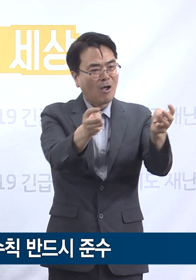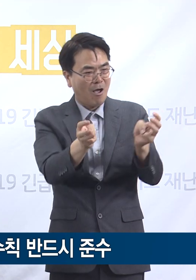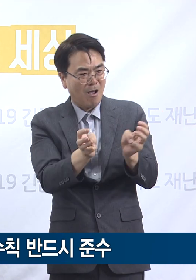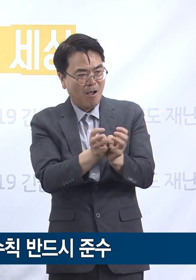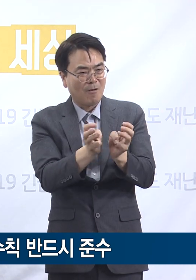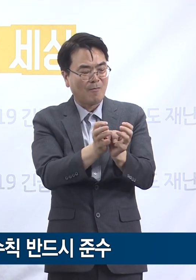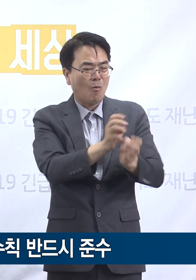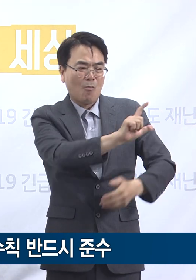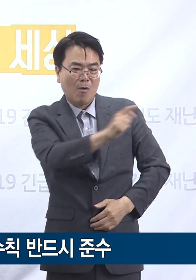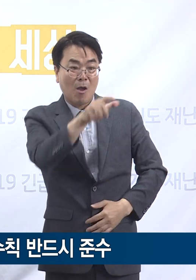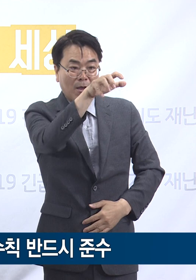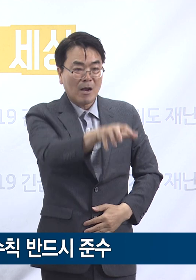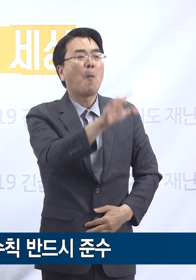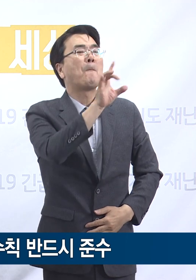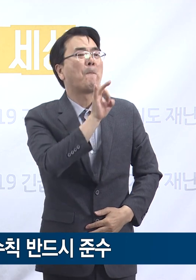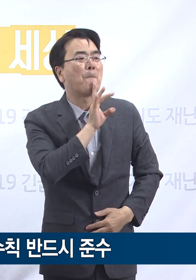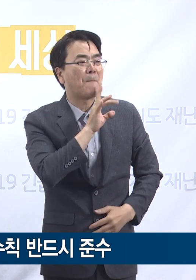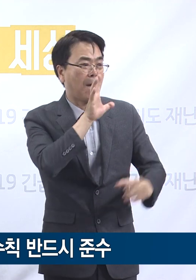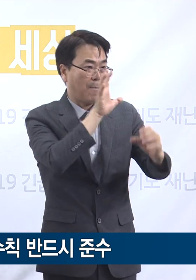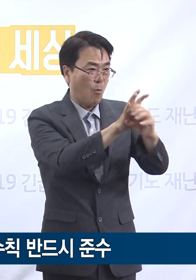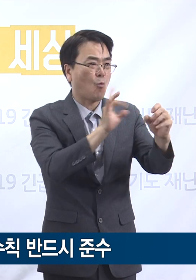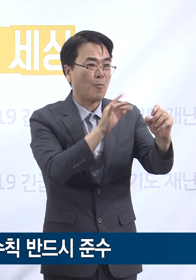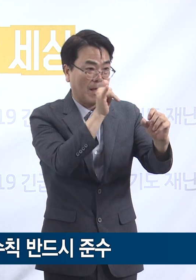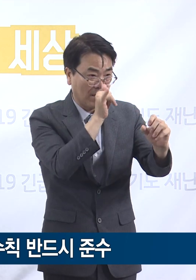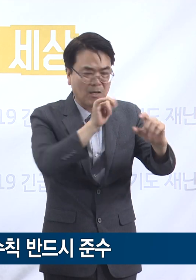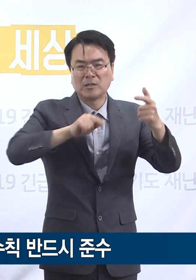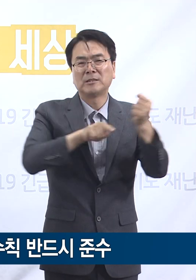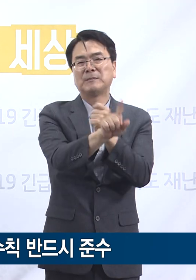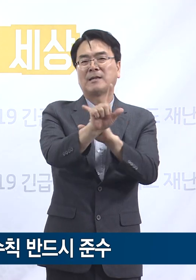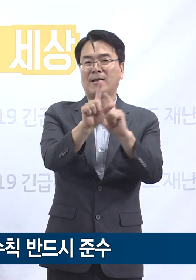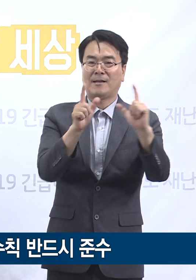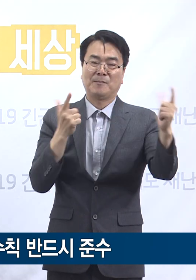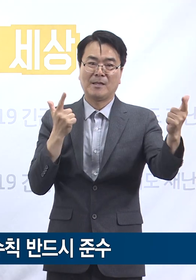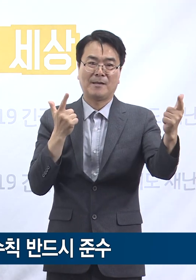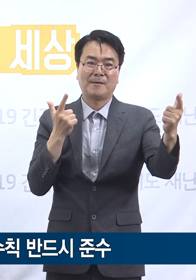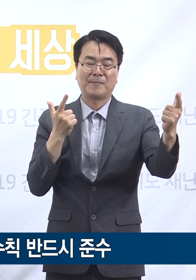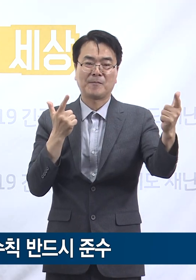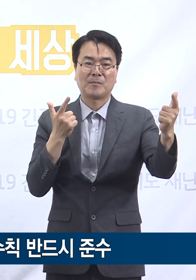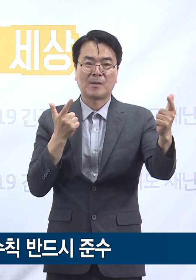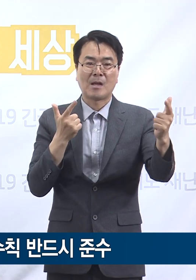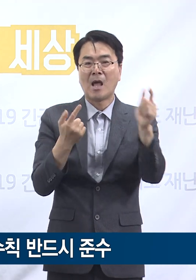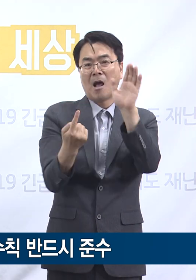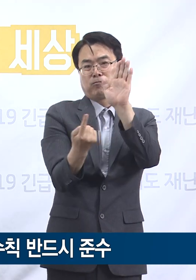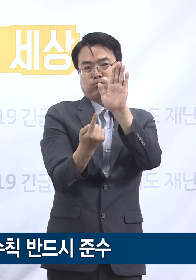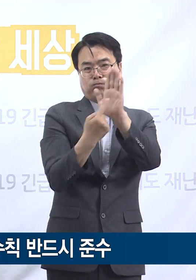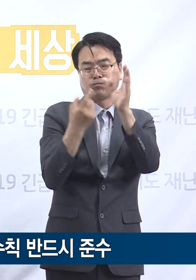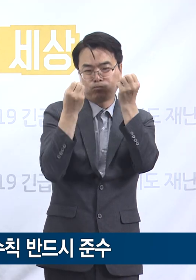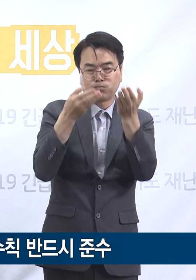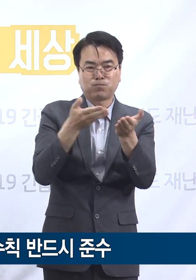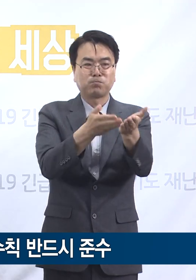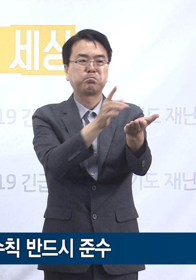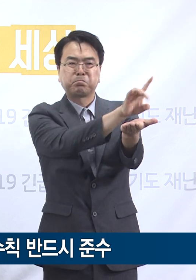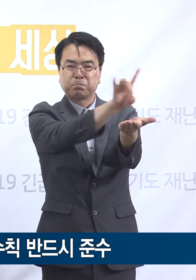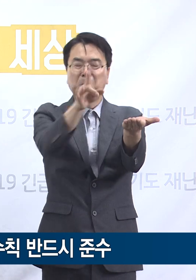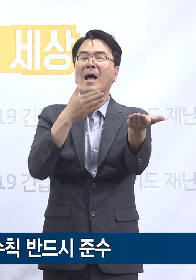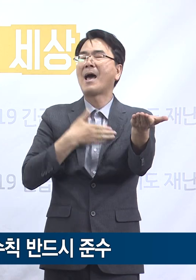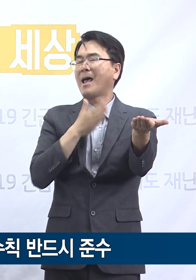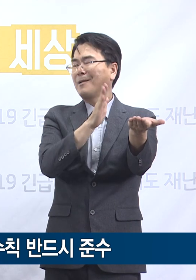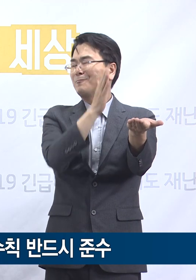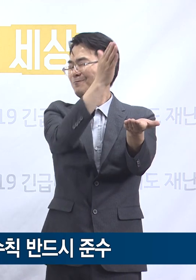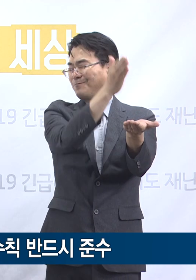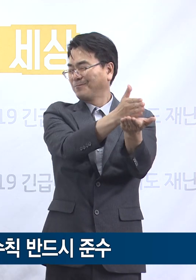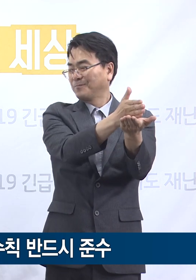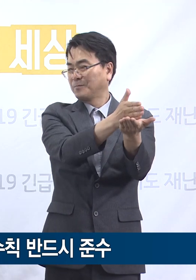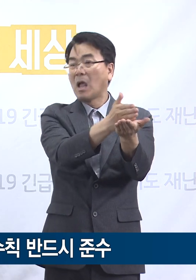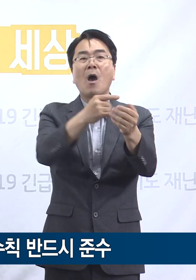타쿠클럽에만 코로나19 바이러스에 노출 위험이 있는 것은 아닙니다. 우리가 보도를 통해 알려진 공간들만 염두에 둔다면 실제 자기